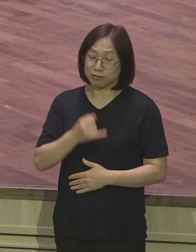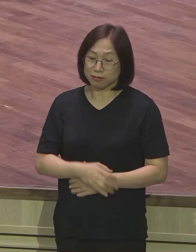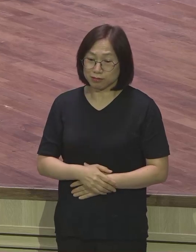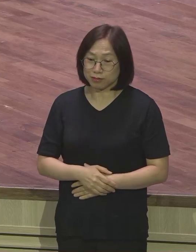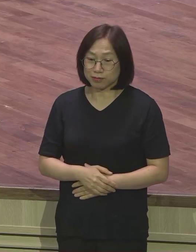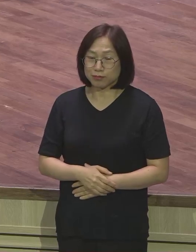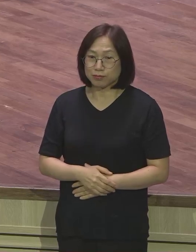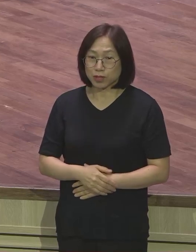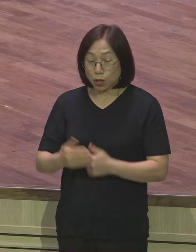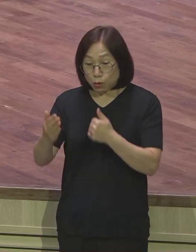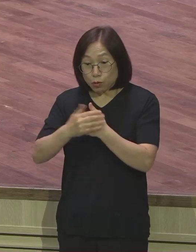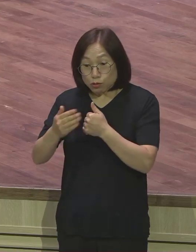도와준 사람이 없습니까?